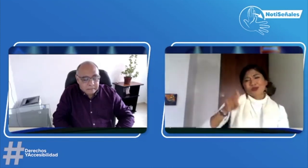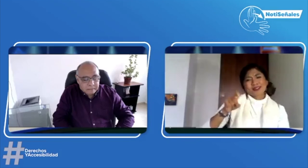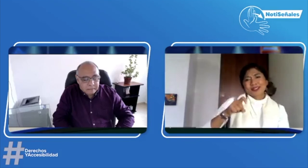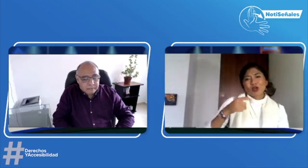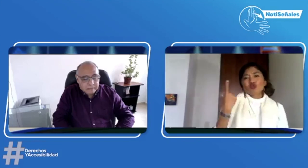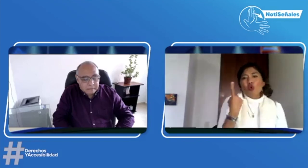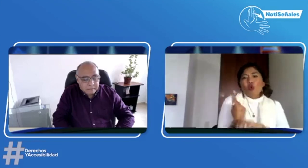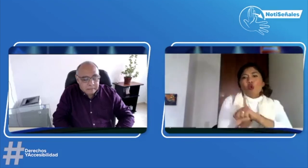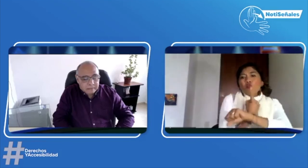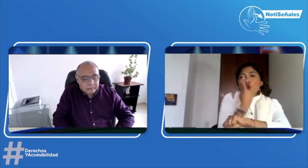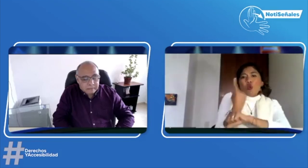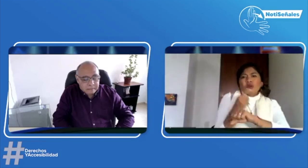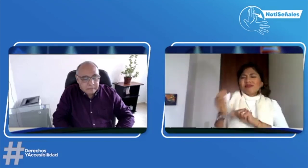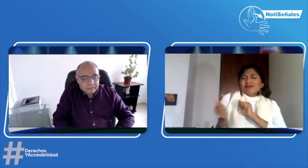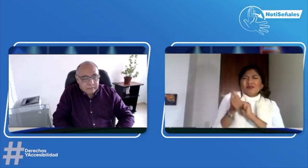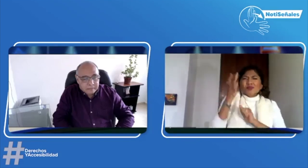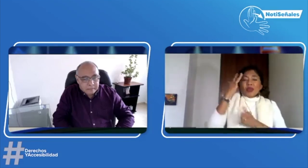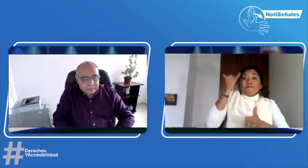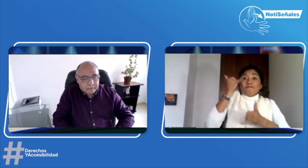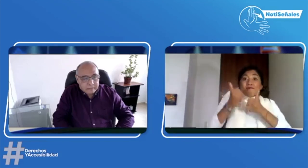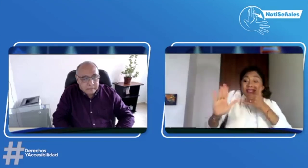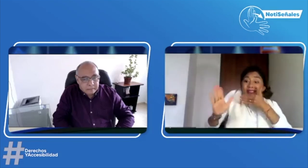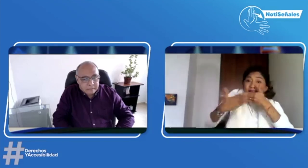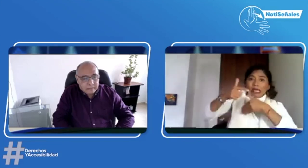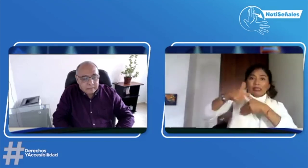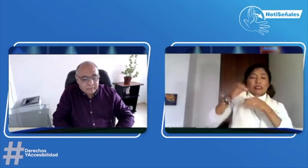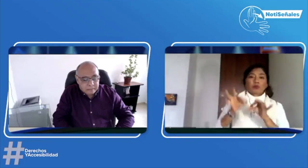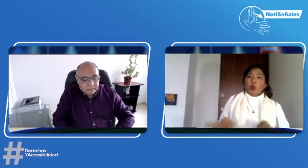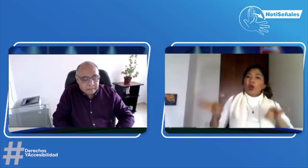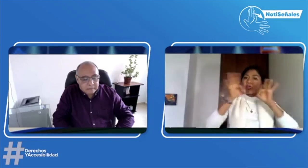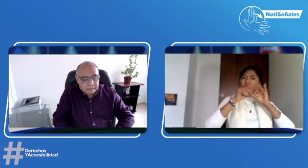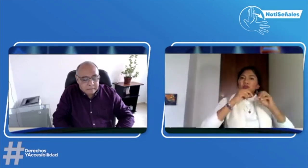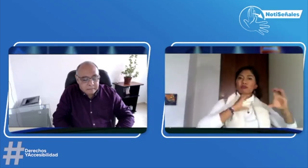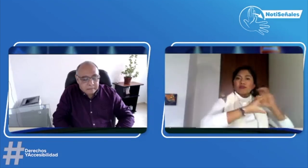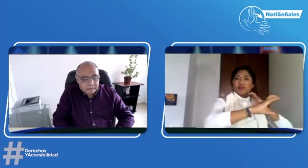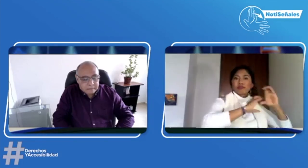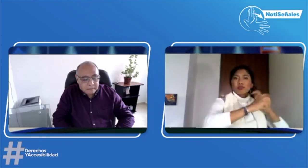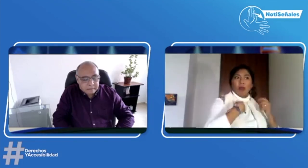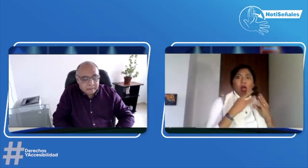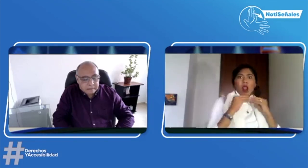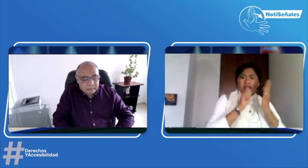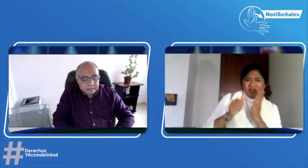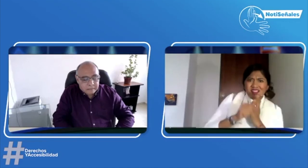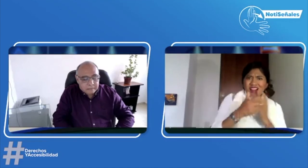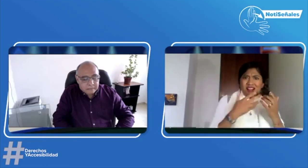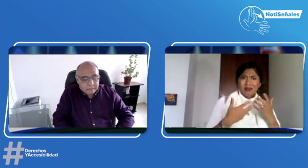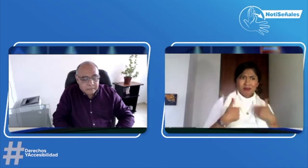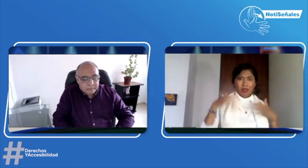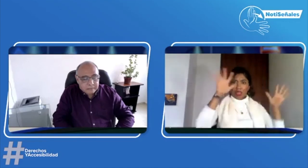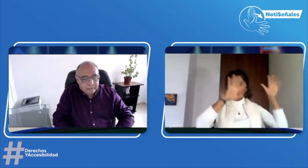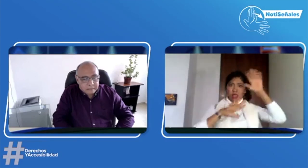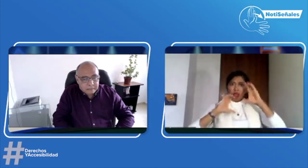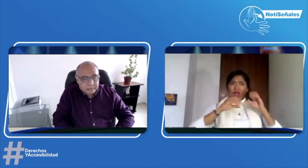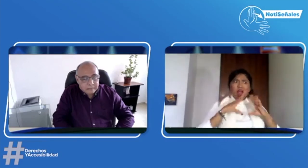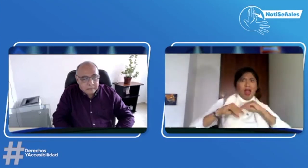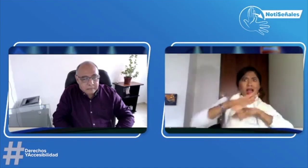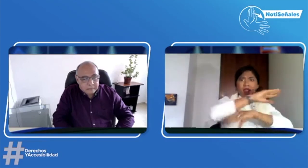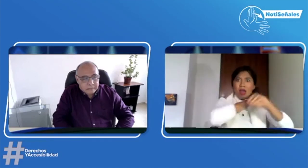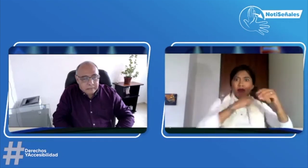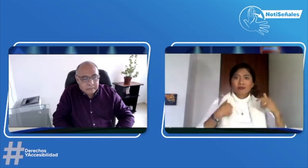pues, obviamente, si tengo el intérprete accesible. Entonces, sería muy importante el servicio de interpretación para poderme